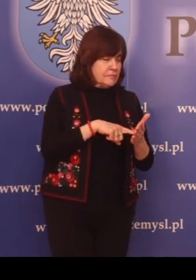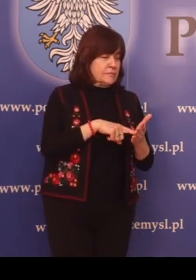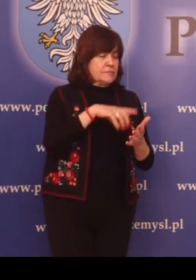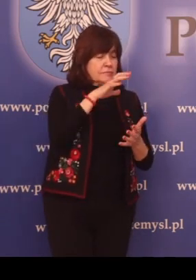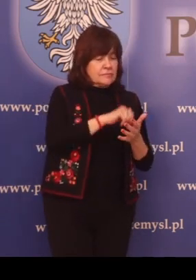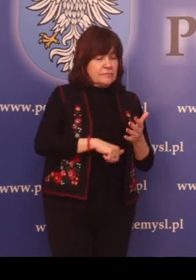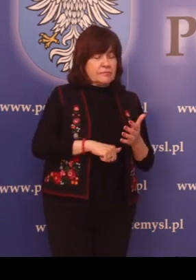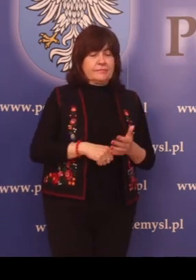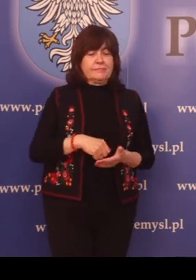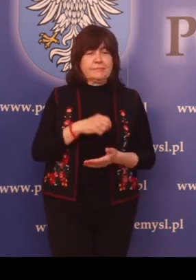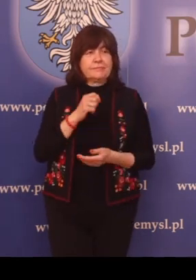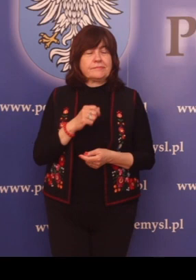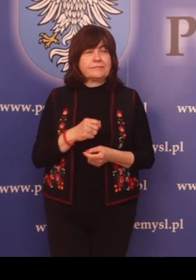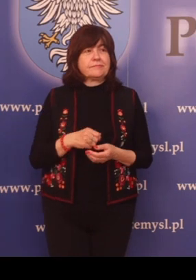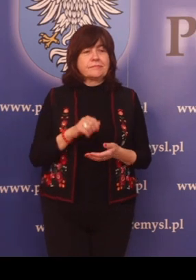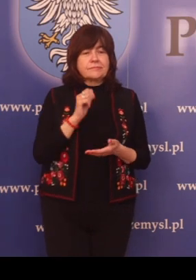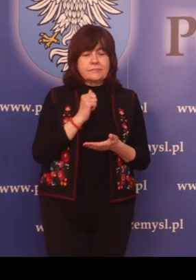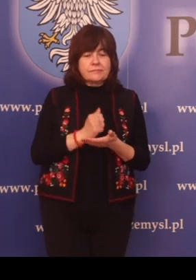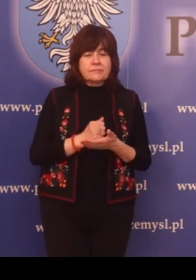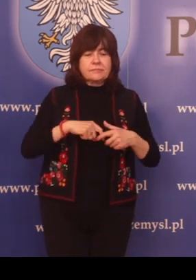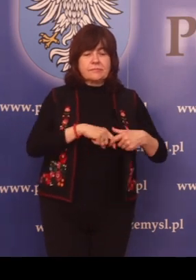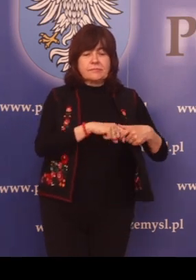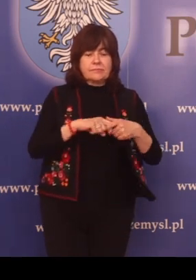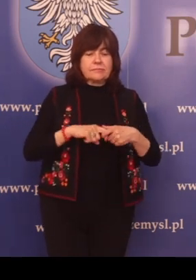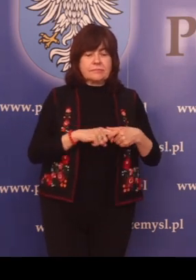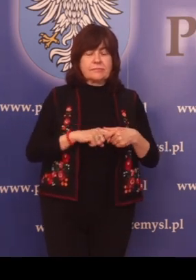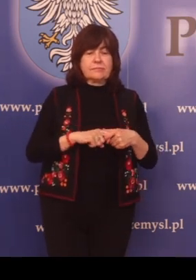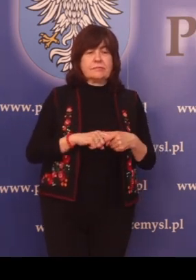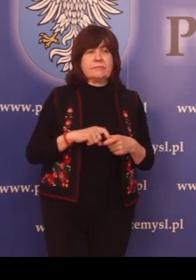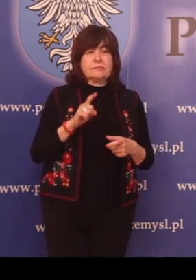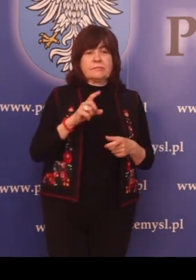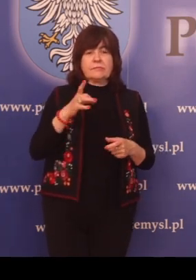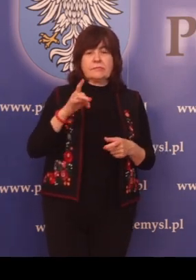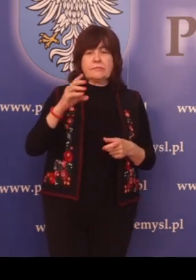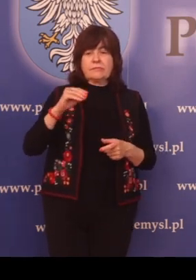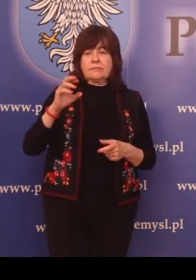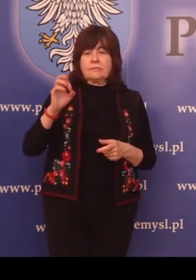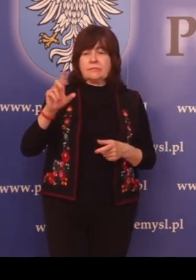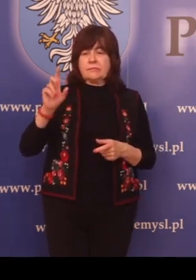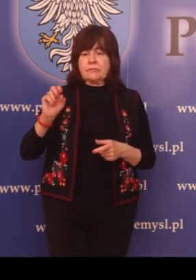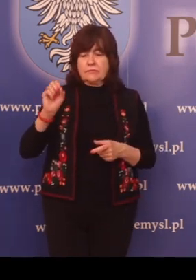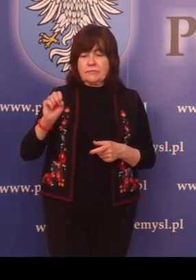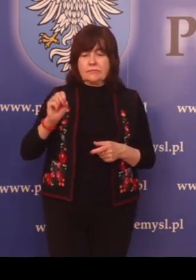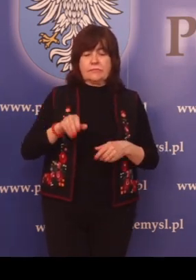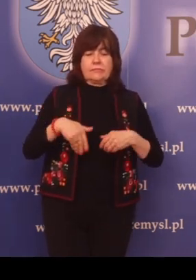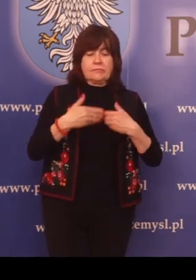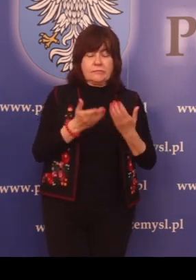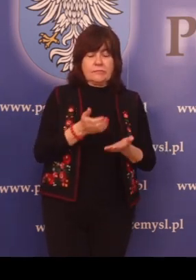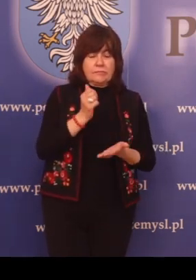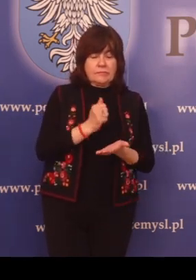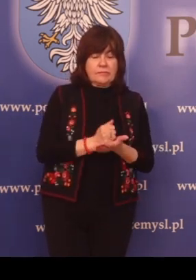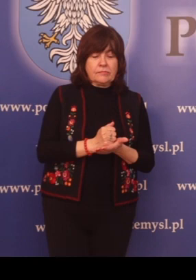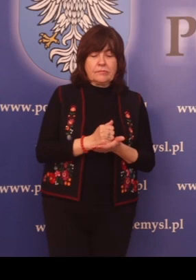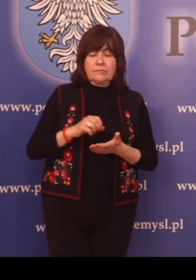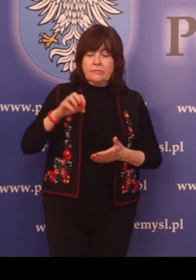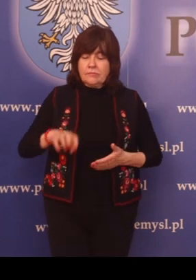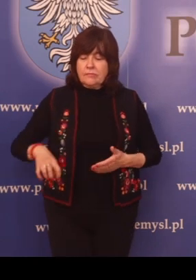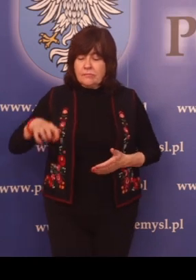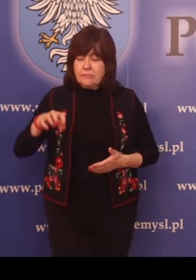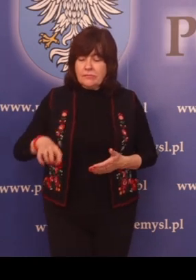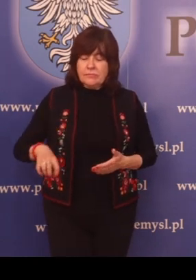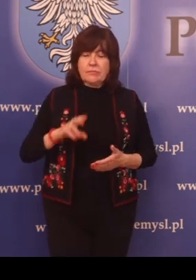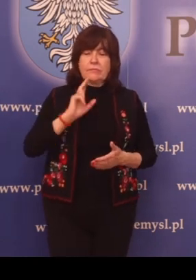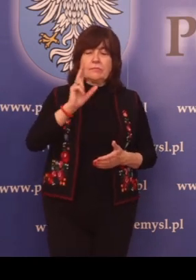Sprawy związane z geologią. Udzielanie koncesji na wydobywanie kopalin.